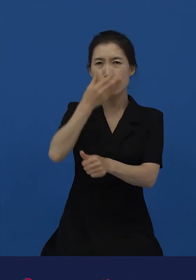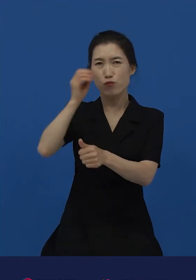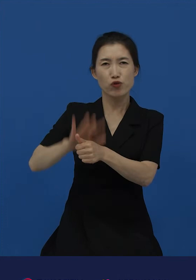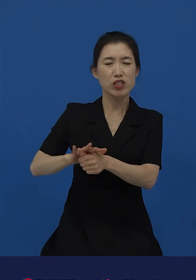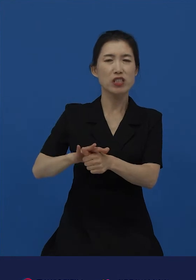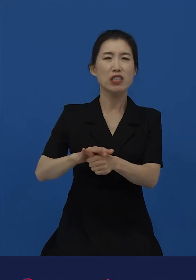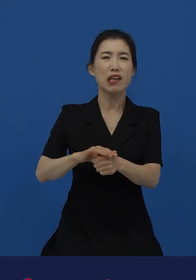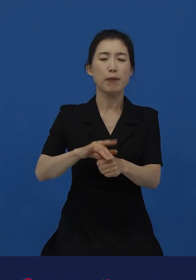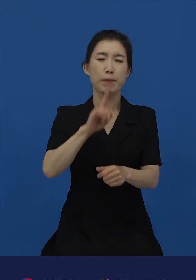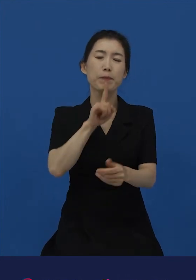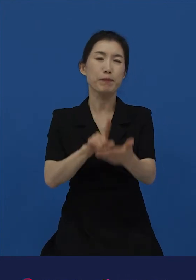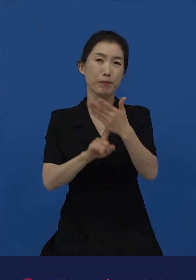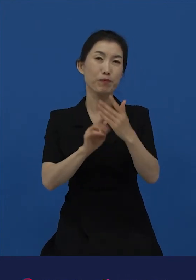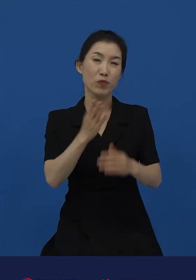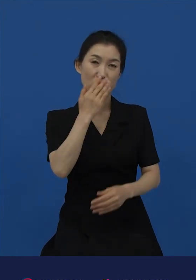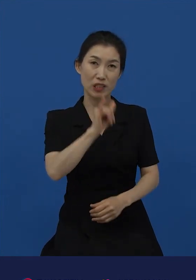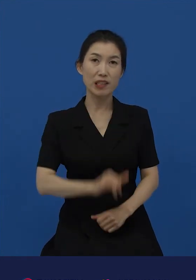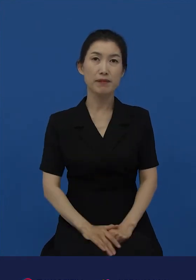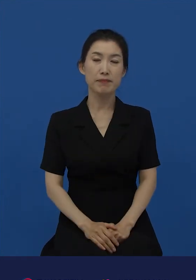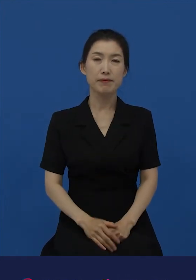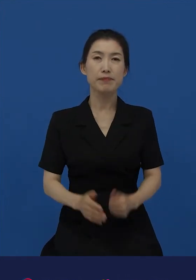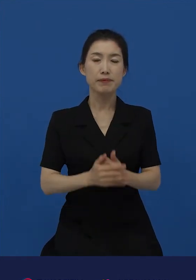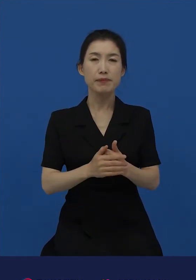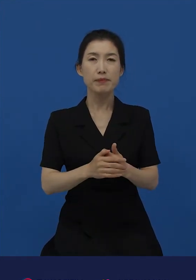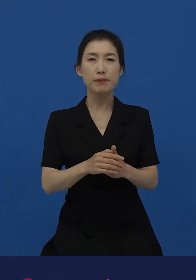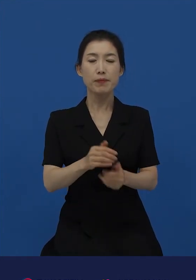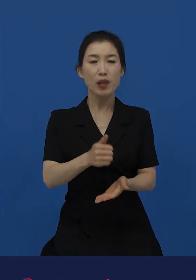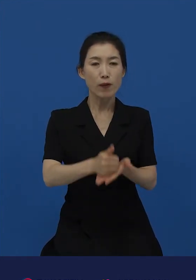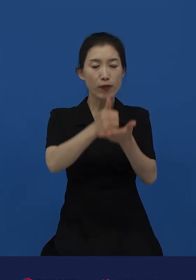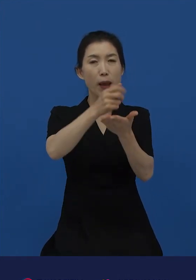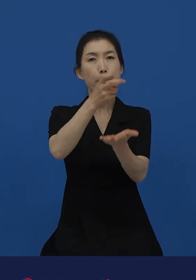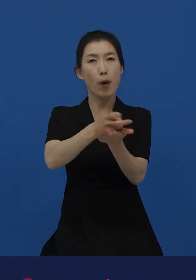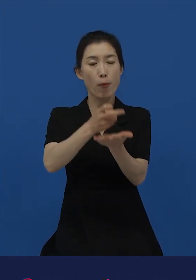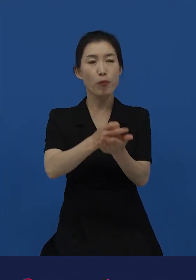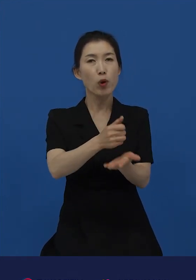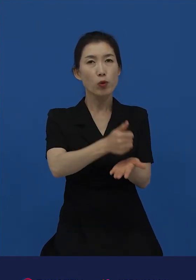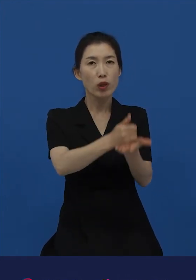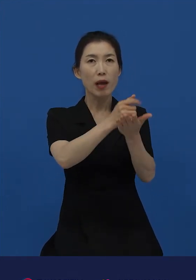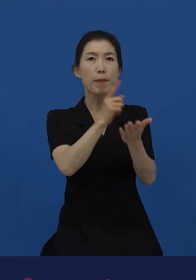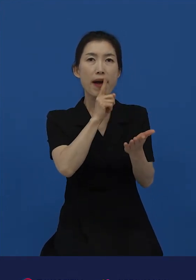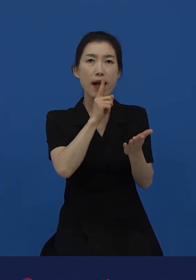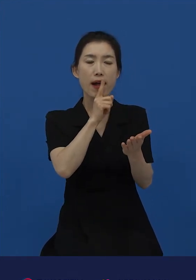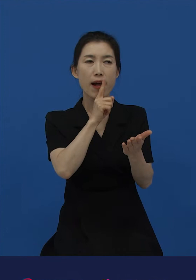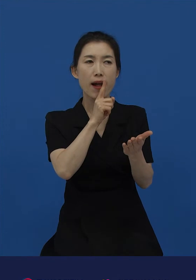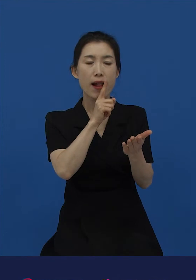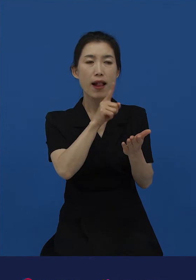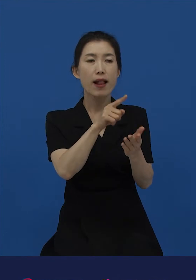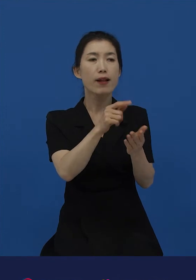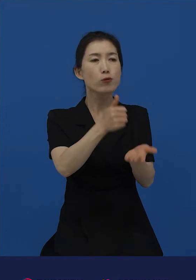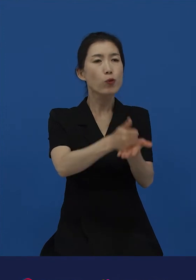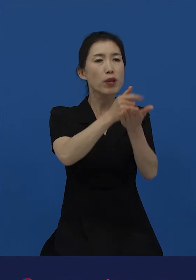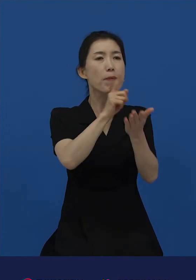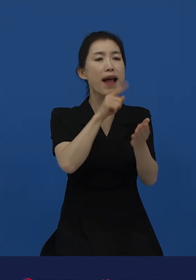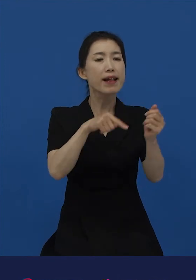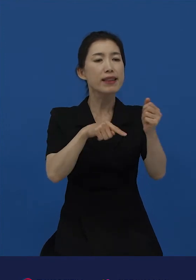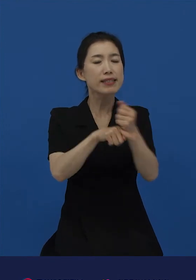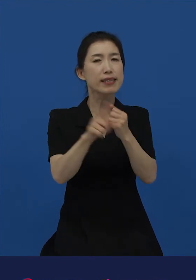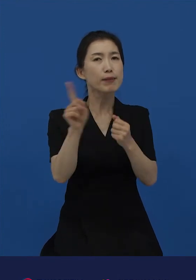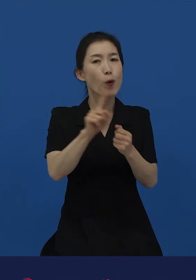이러한 차별주의적인 사고는 높임법에 대해 설명하는 과정에서도 그대로 드러납니다. 높임법을